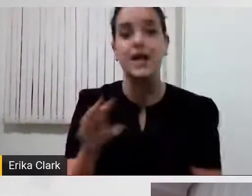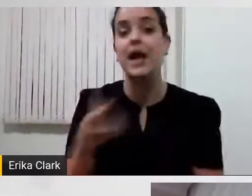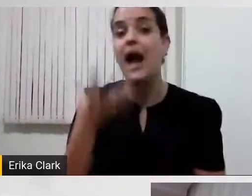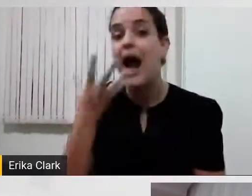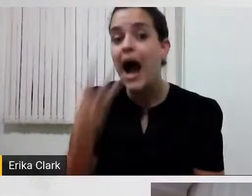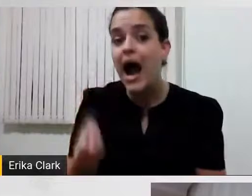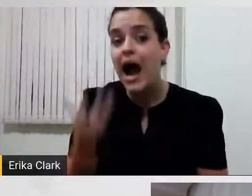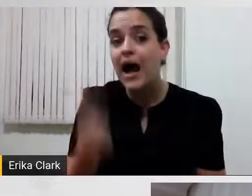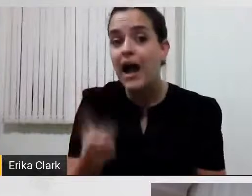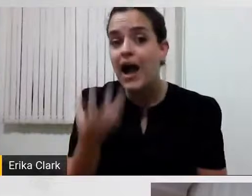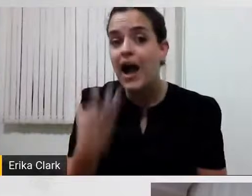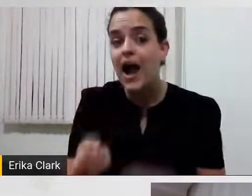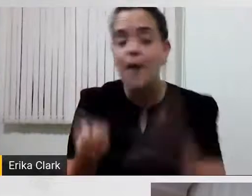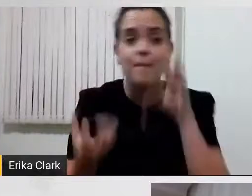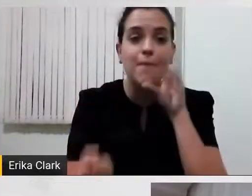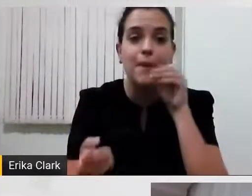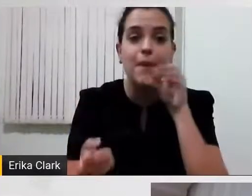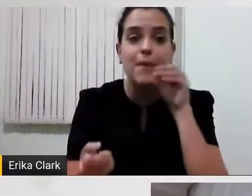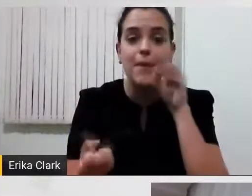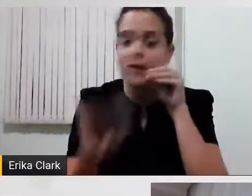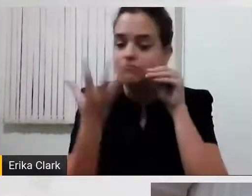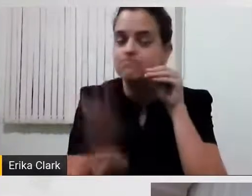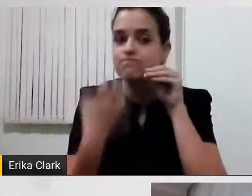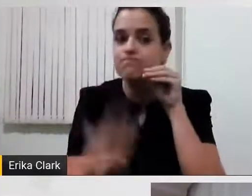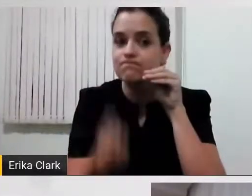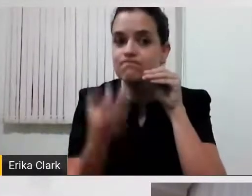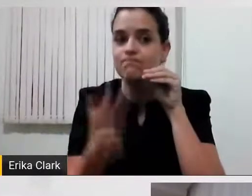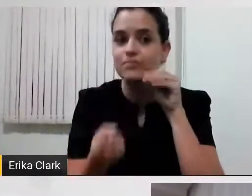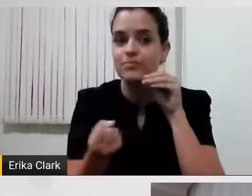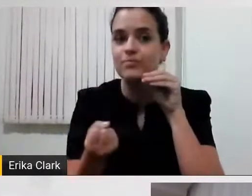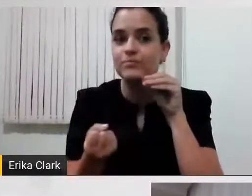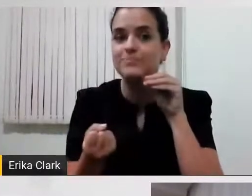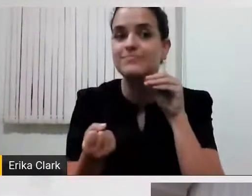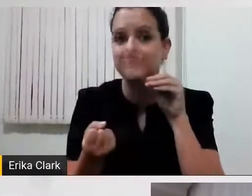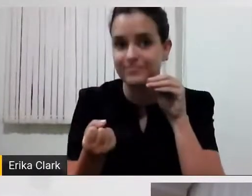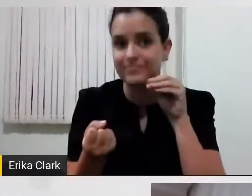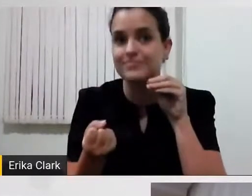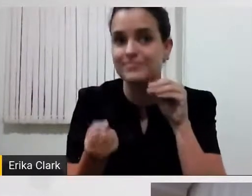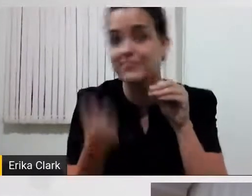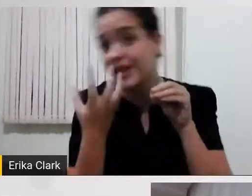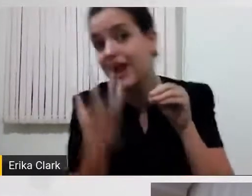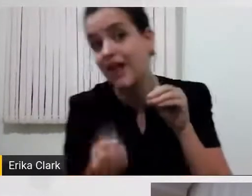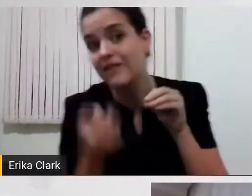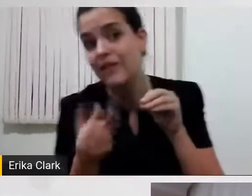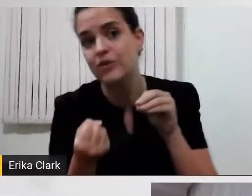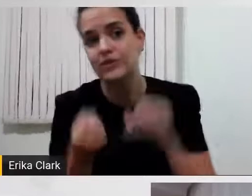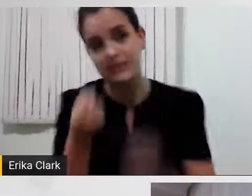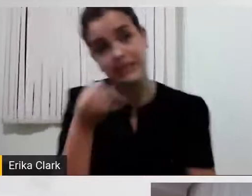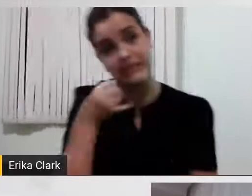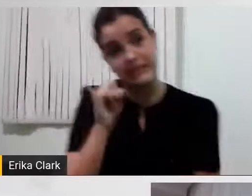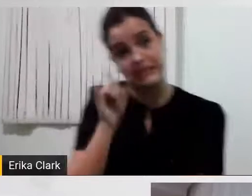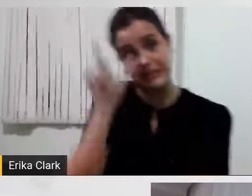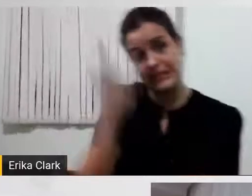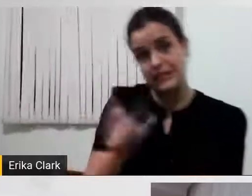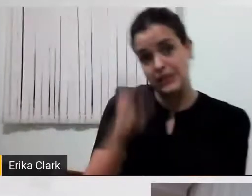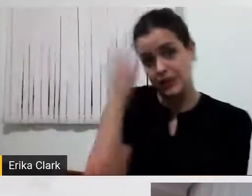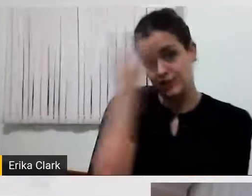Então, quando ele toca, ele vai falar. O próprio... toca aqui dentro, não é? Isso. Esse aqui está sem pilha,